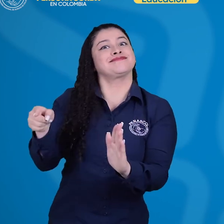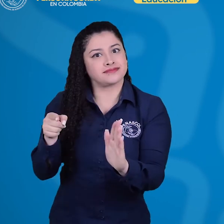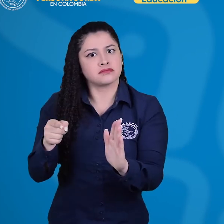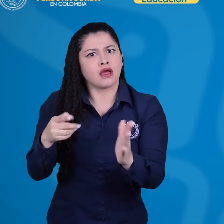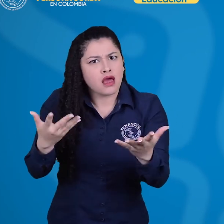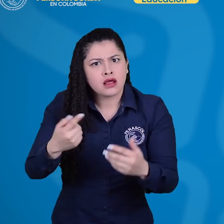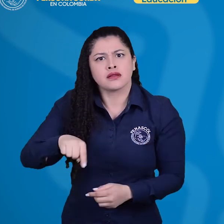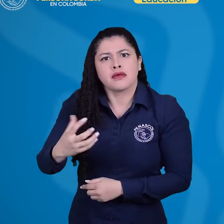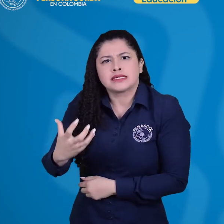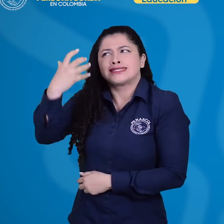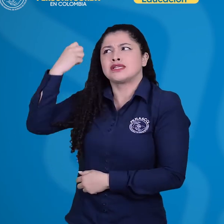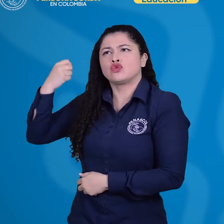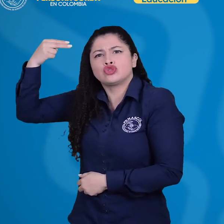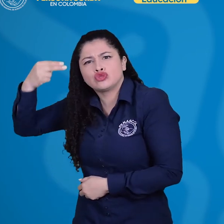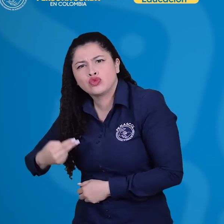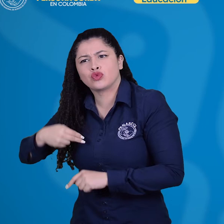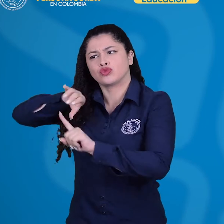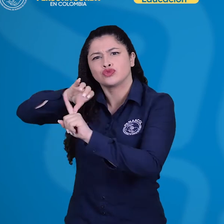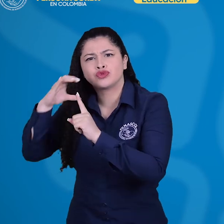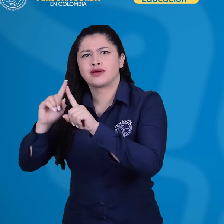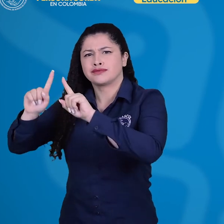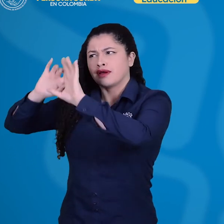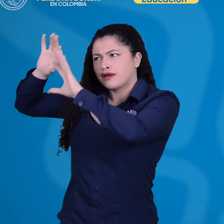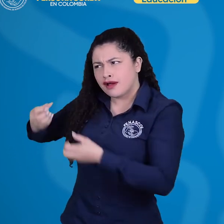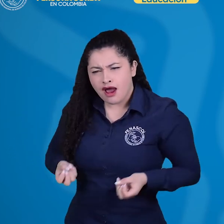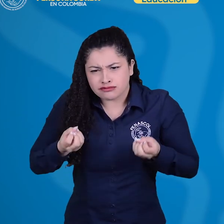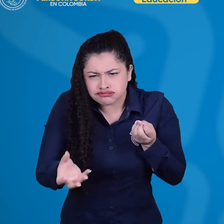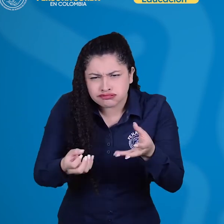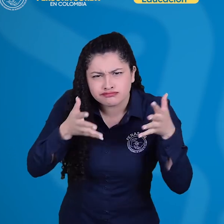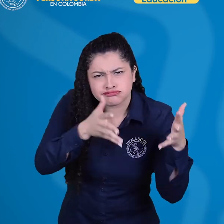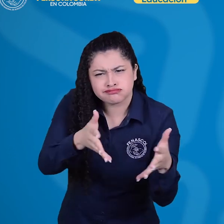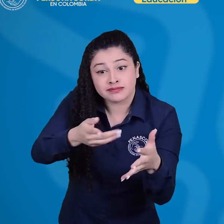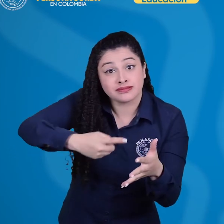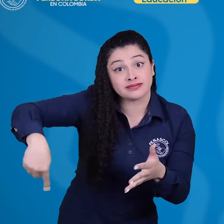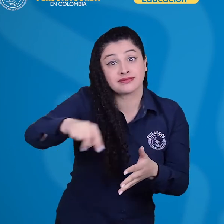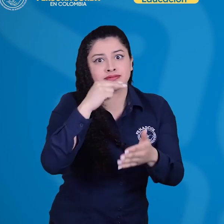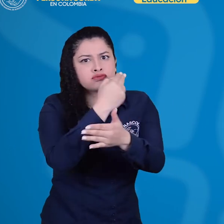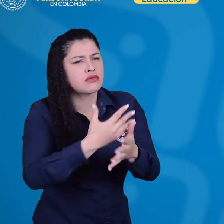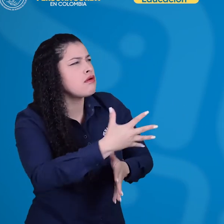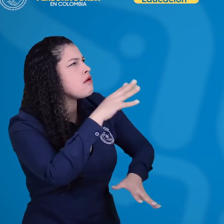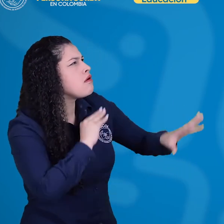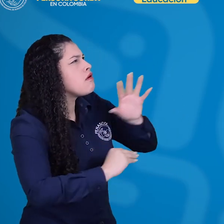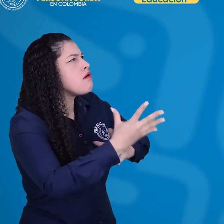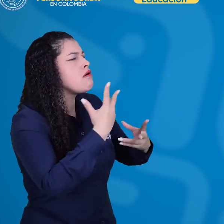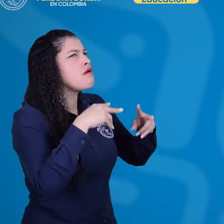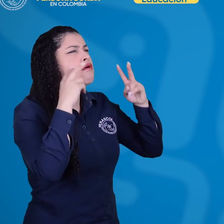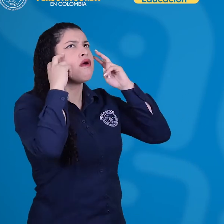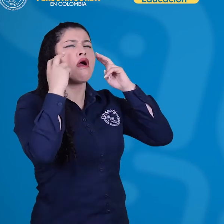mismas un vehículo transmisor de historia y cultura sorda, así como para relacionarse con el mundo